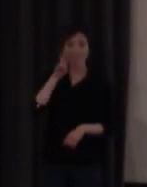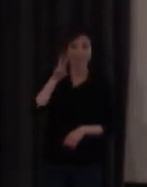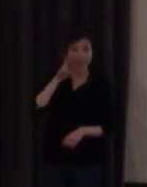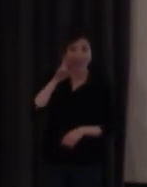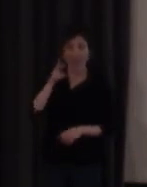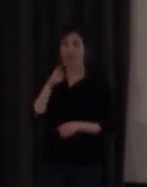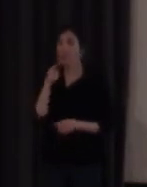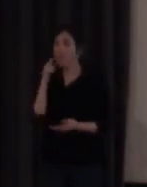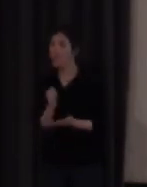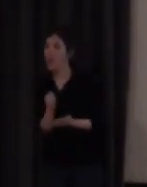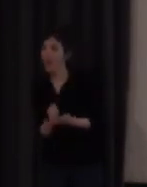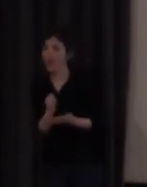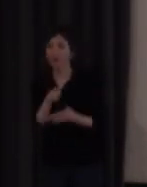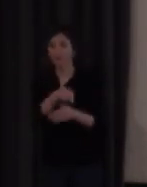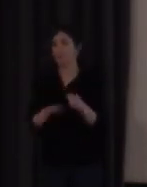conocimiento humano.